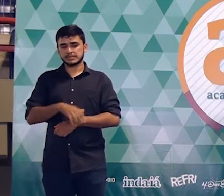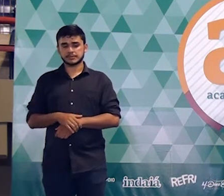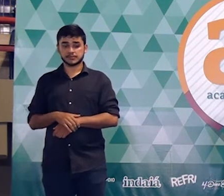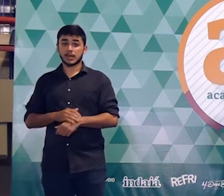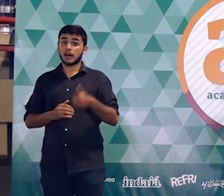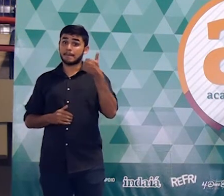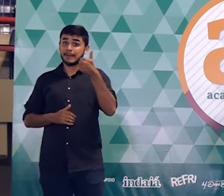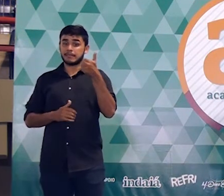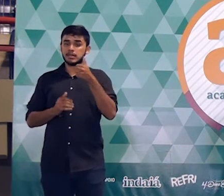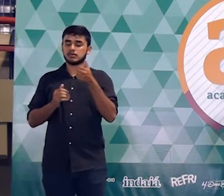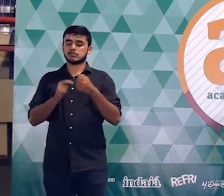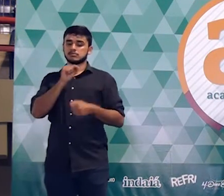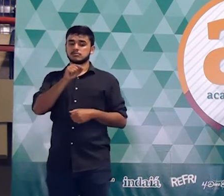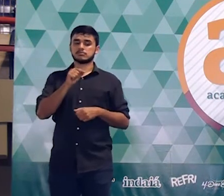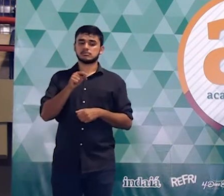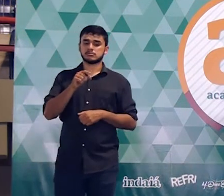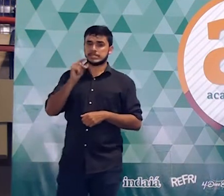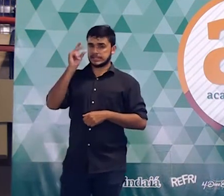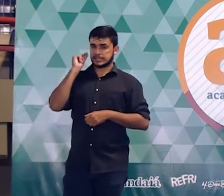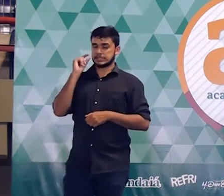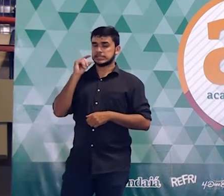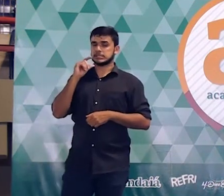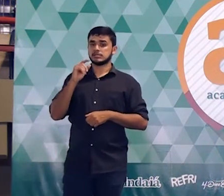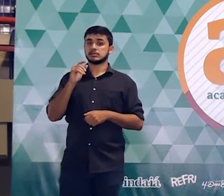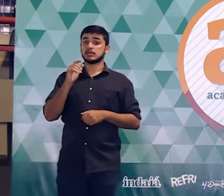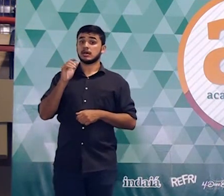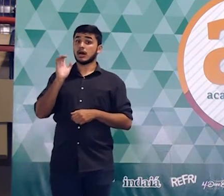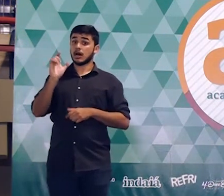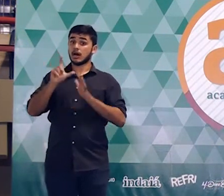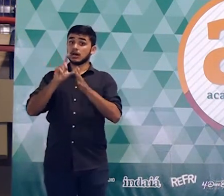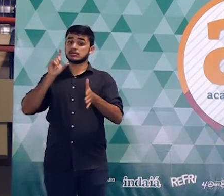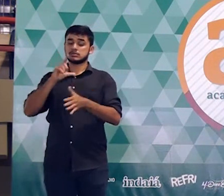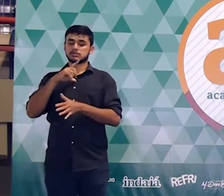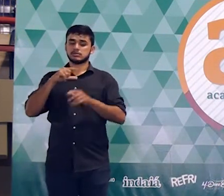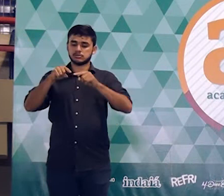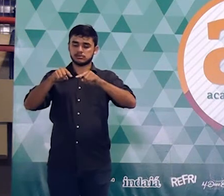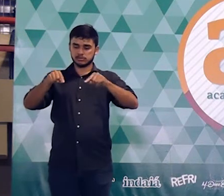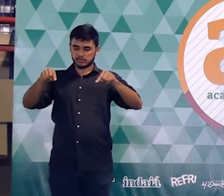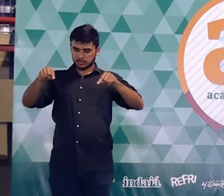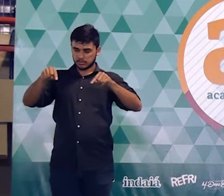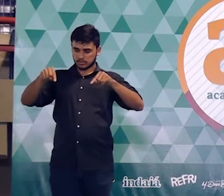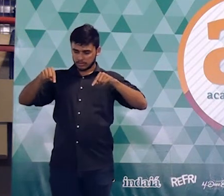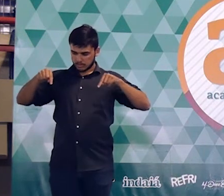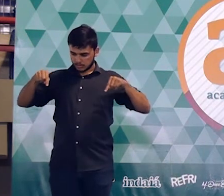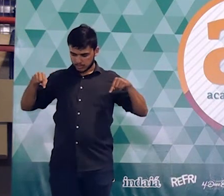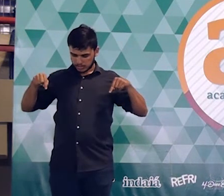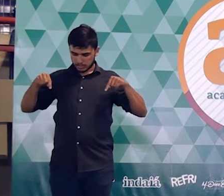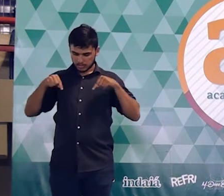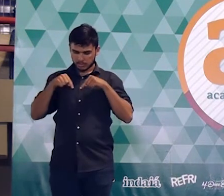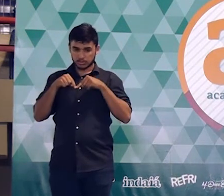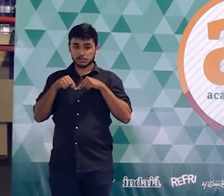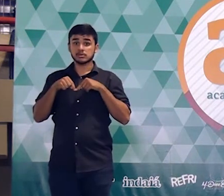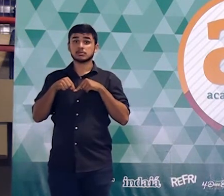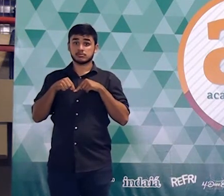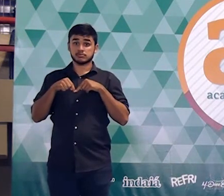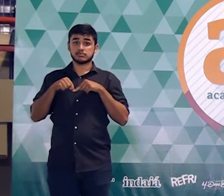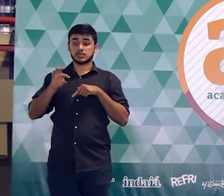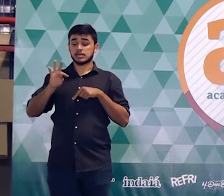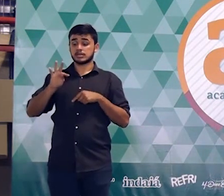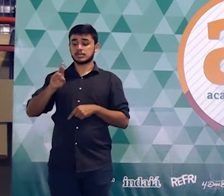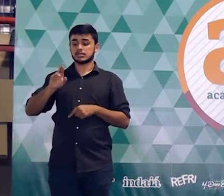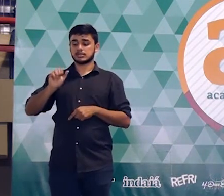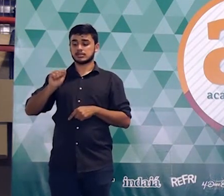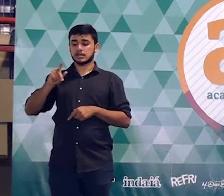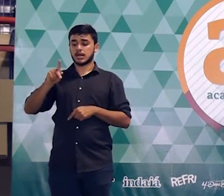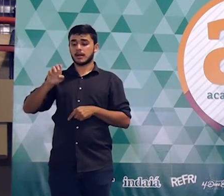Na primeira situação, bem, que figura nós temos inicialmente? Nós temos a figura de um trapézio.